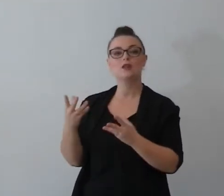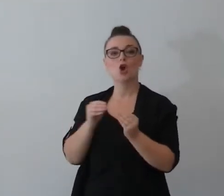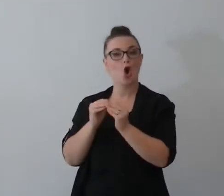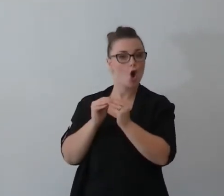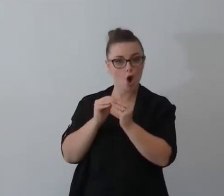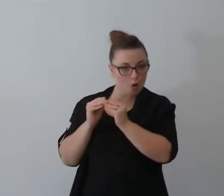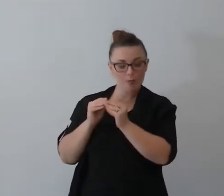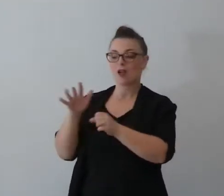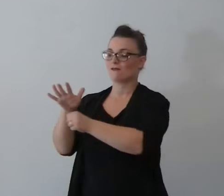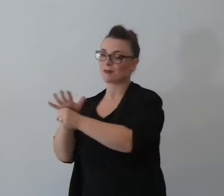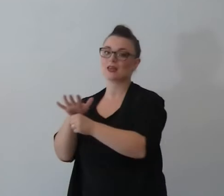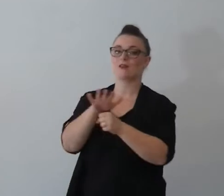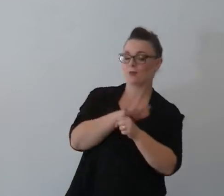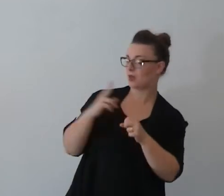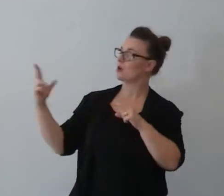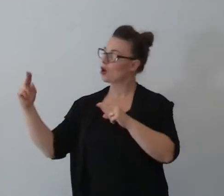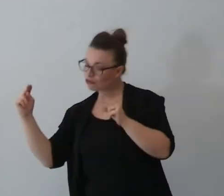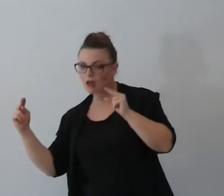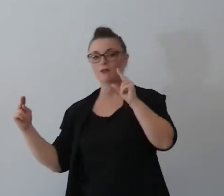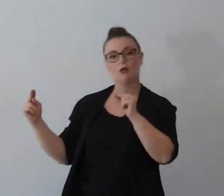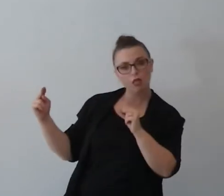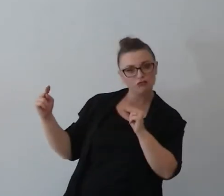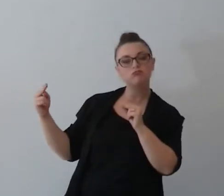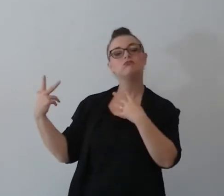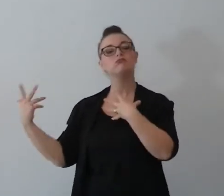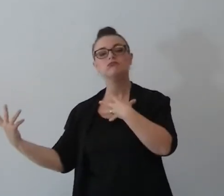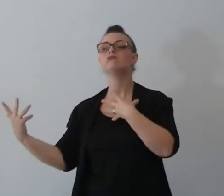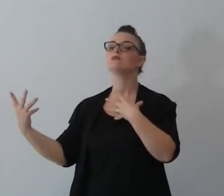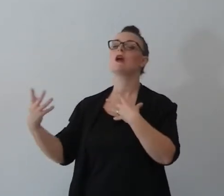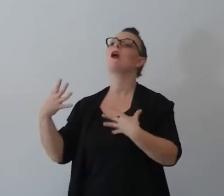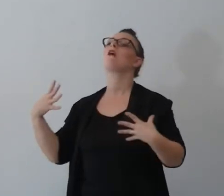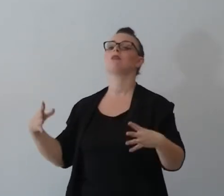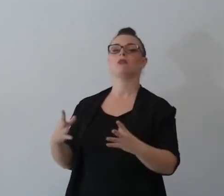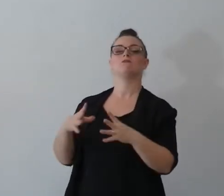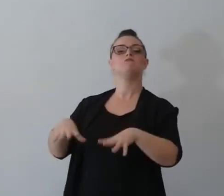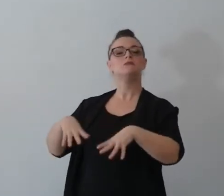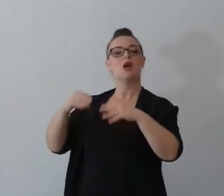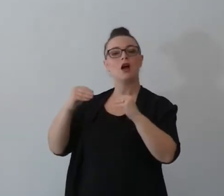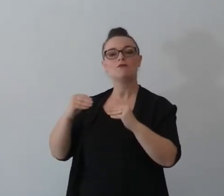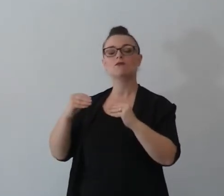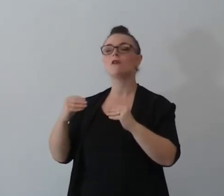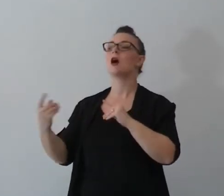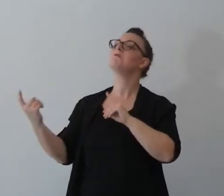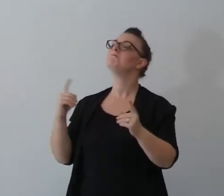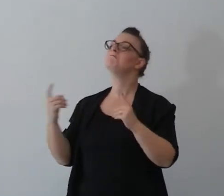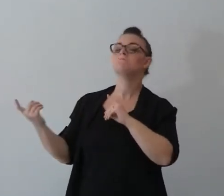le famiglie avevano dei figli che cominciavano a frequentarsi all'interno delle famiglie ci si piaceva,